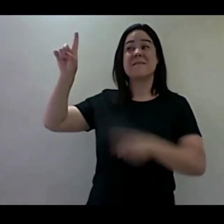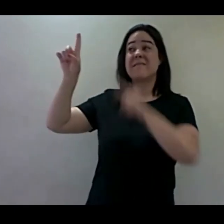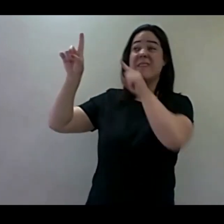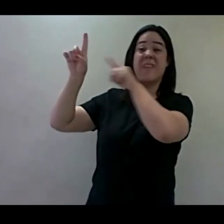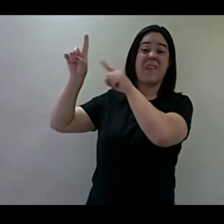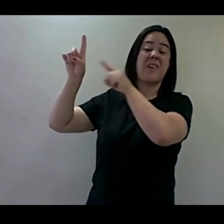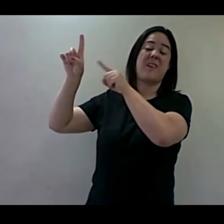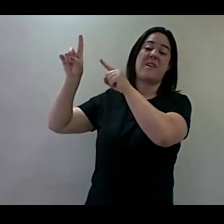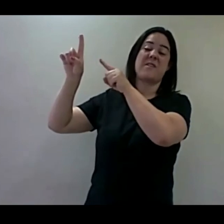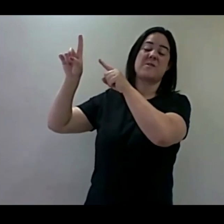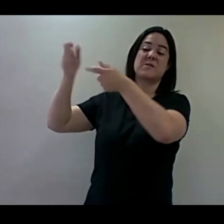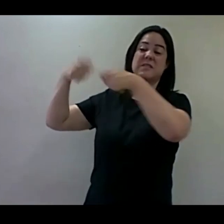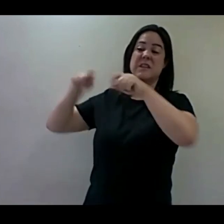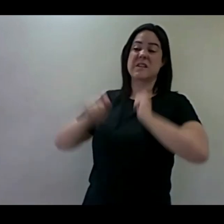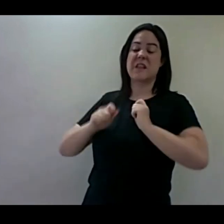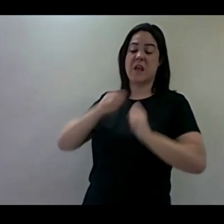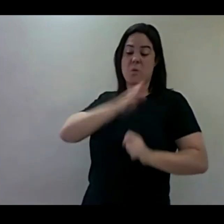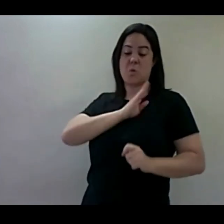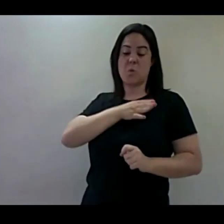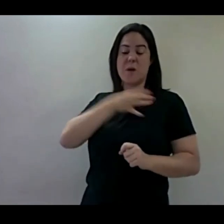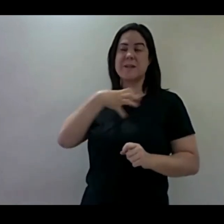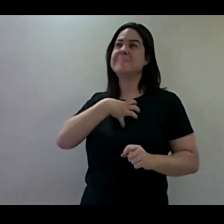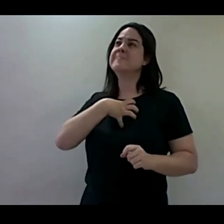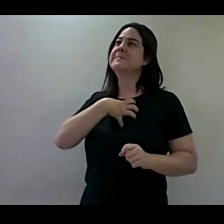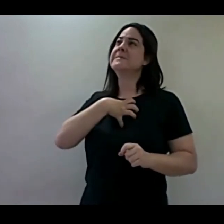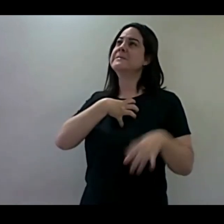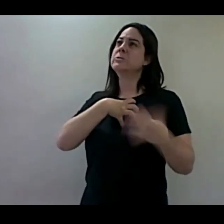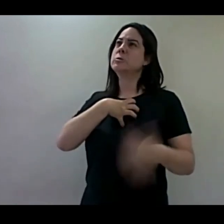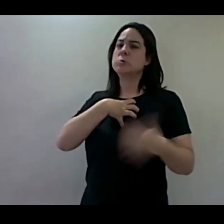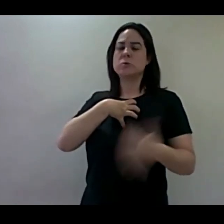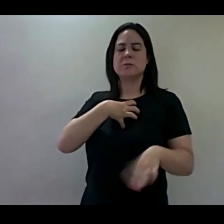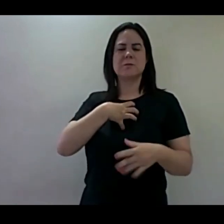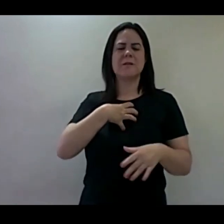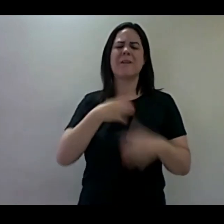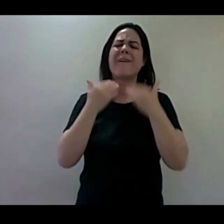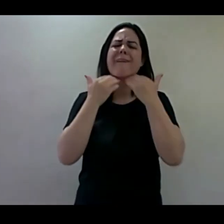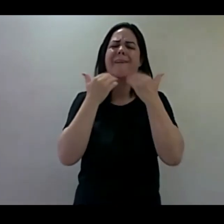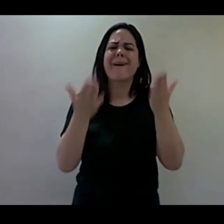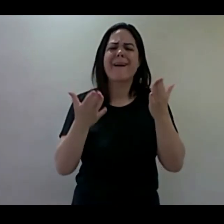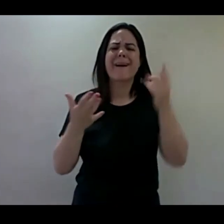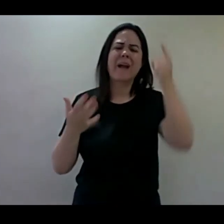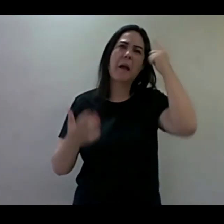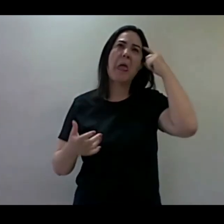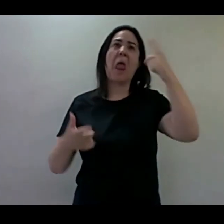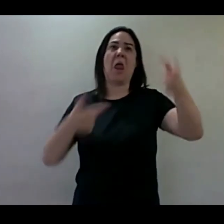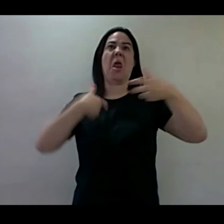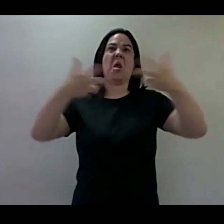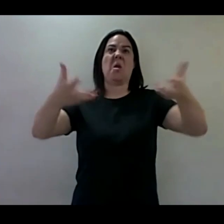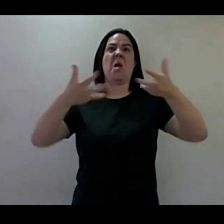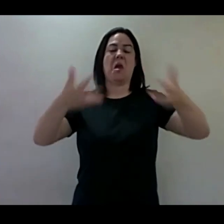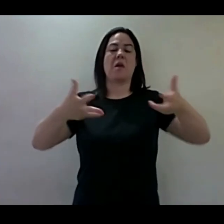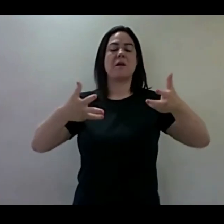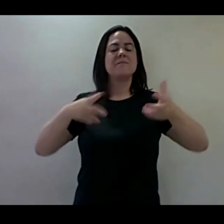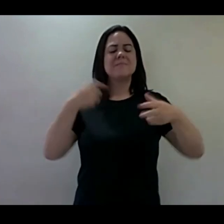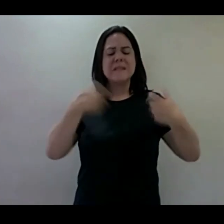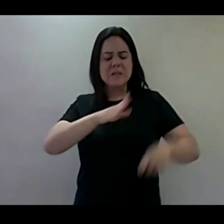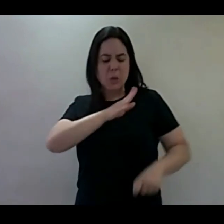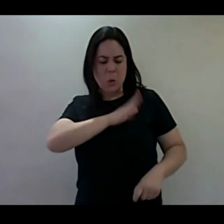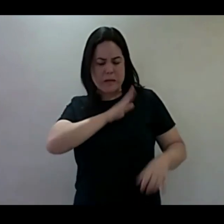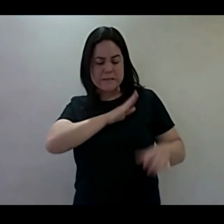inquietação no coração do homem. Não adianta colocar na cabeça. Tem que arder o coração. Tem que arder o